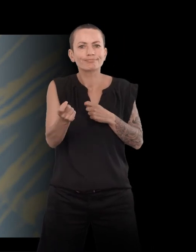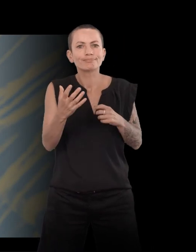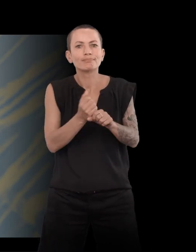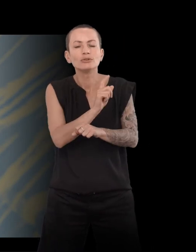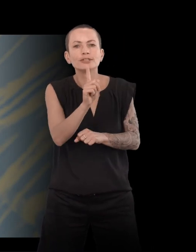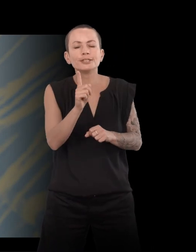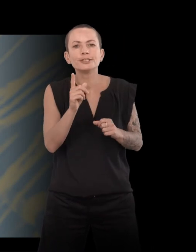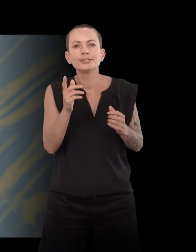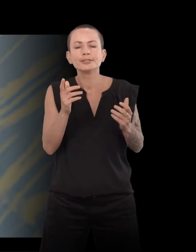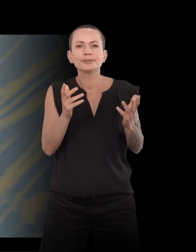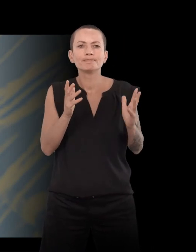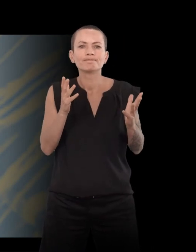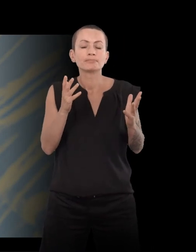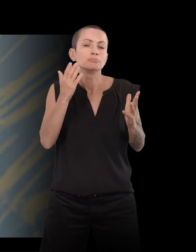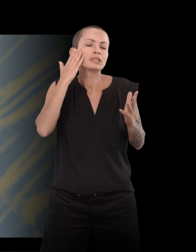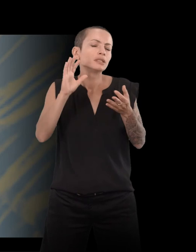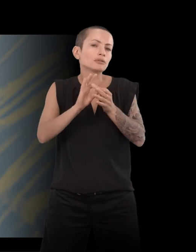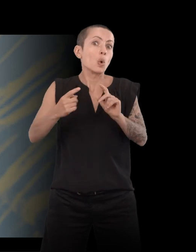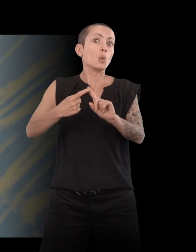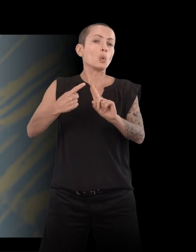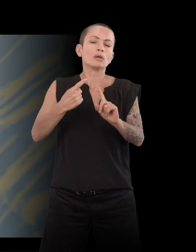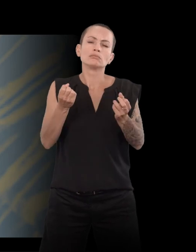Et si elles avaient été très importantes, j'aurais trouvé une place.